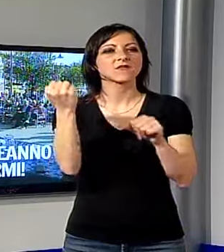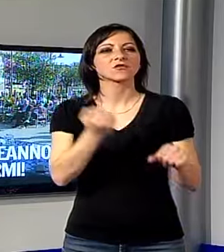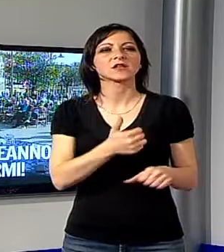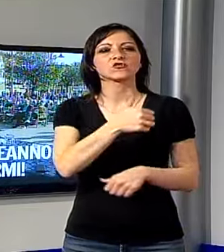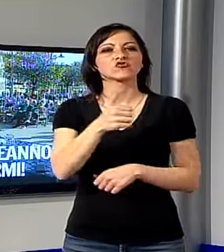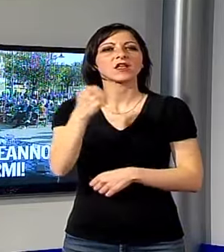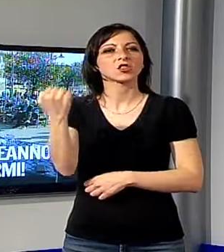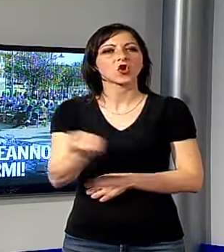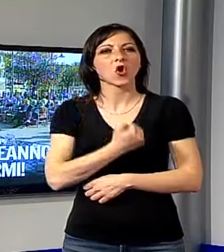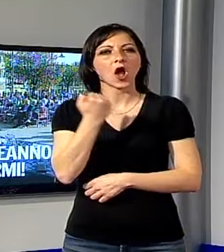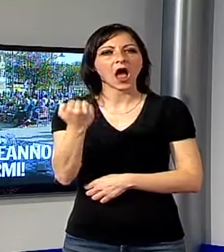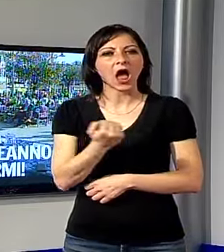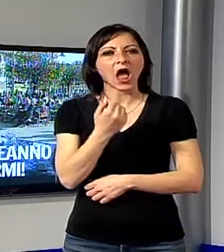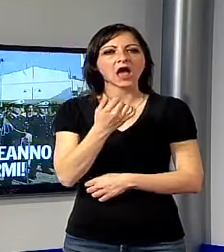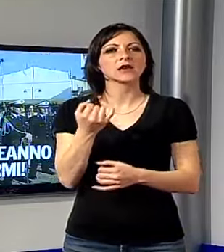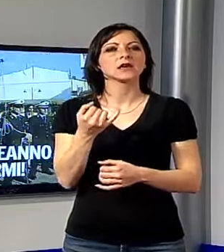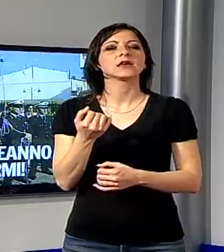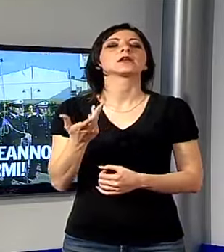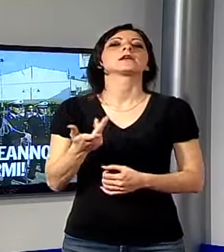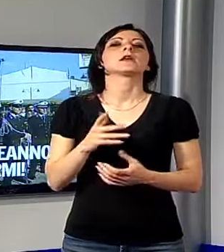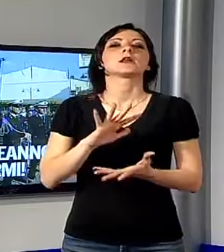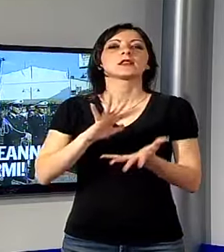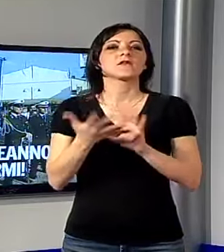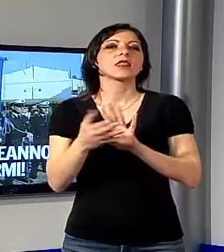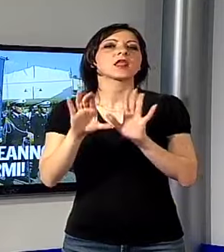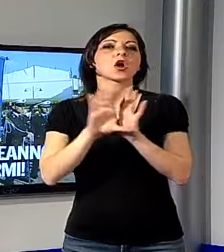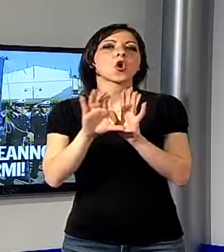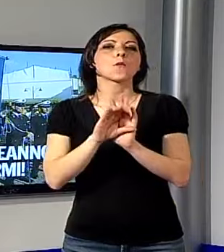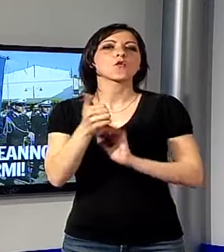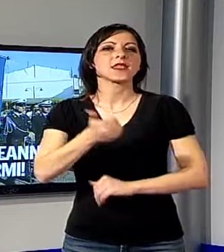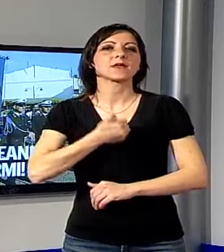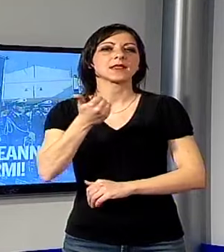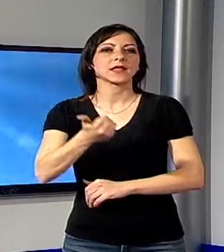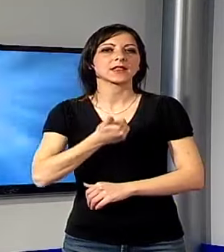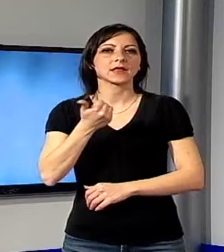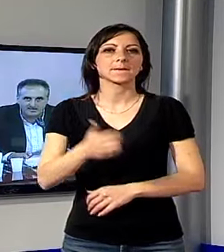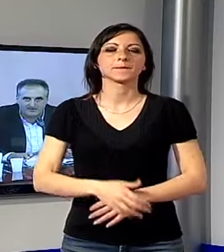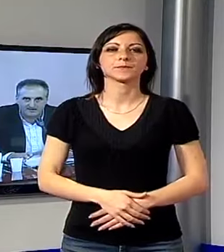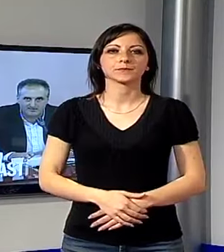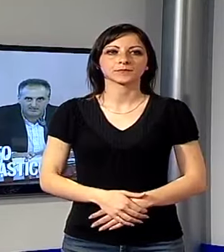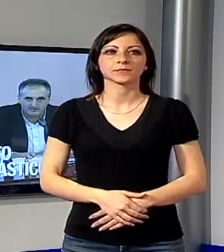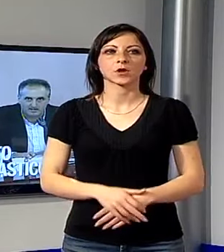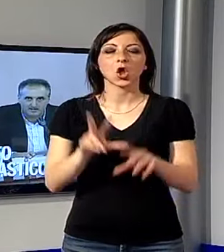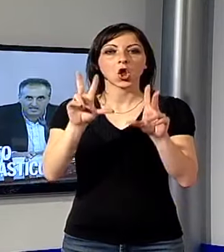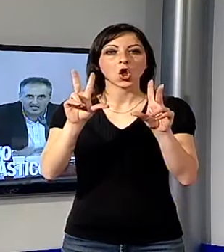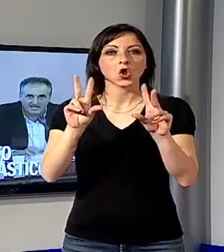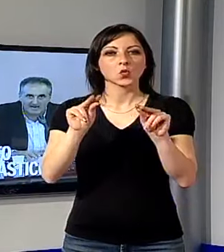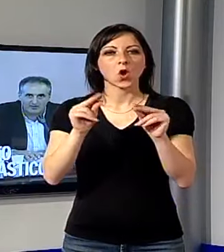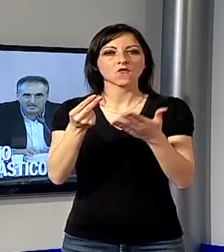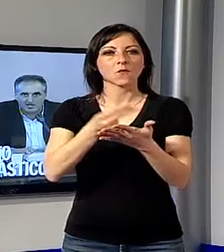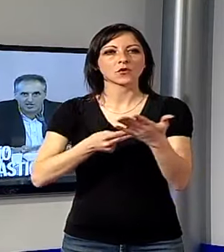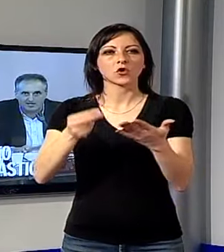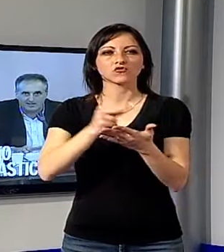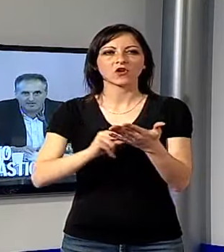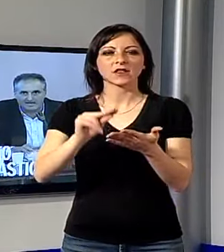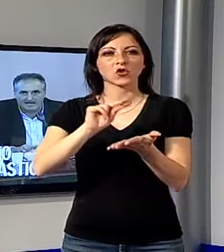da piccola frazione di Petrasanta, il Forte diventava comune, indipendente. No al progetto del polo scolastico a Bagni